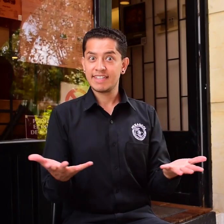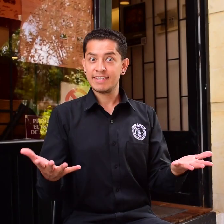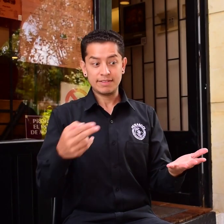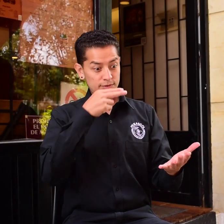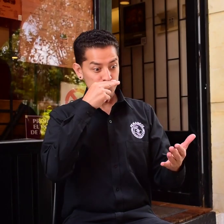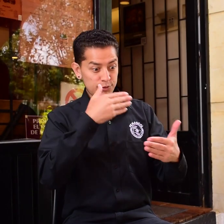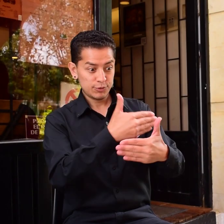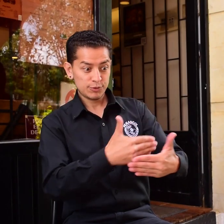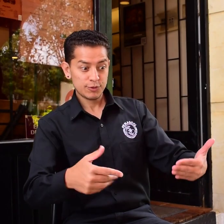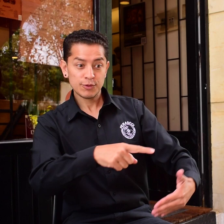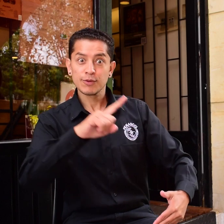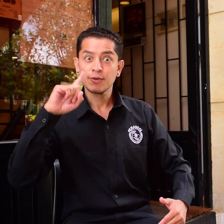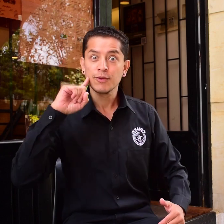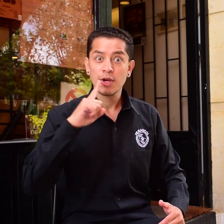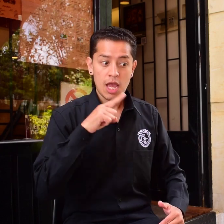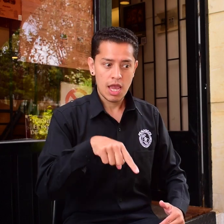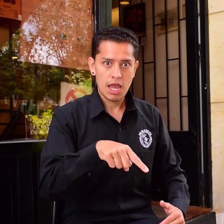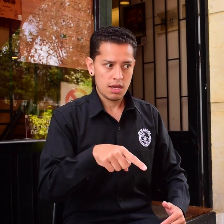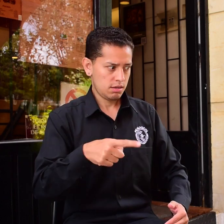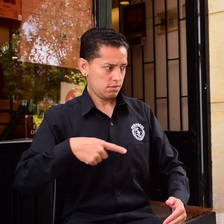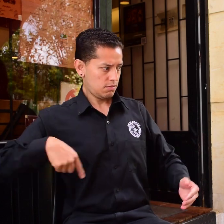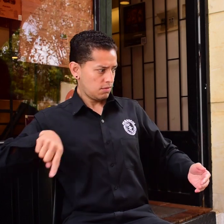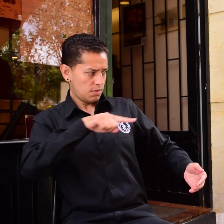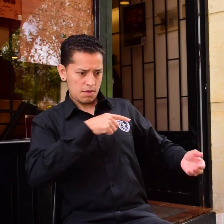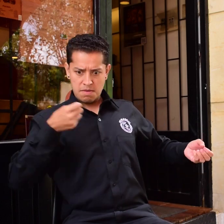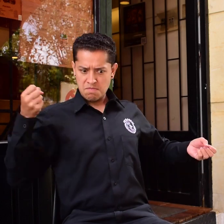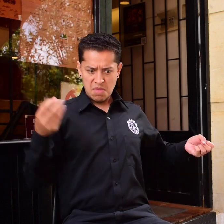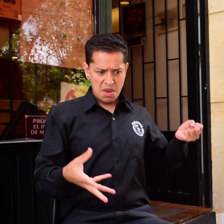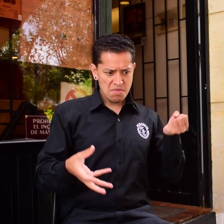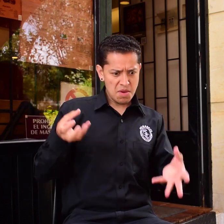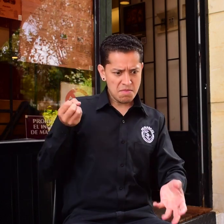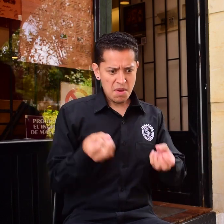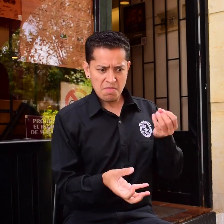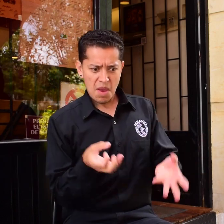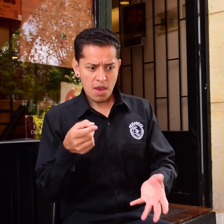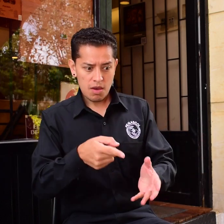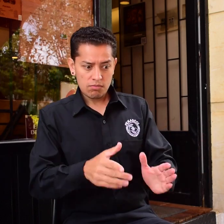Entonces, ¿cómo podemos aportar para que los niños sordos tengan una mejora?